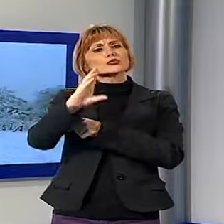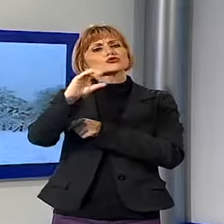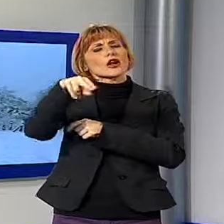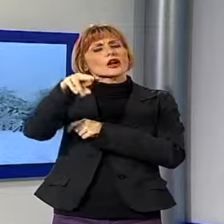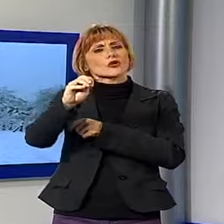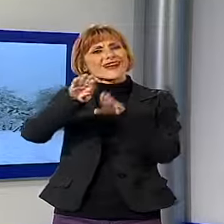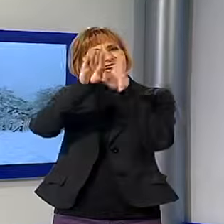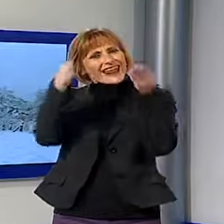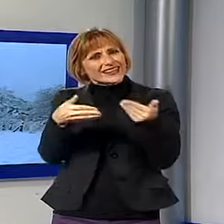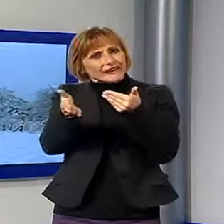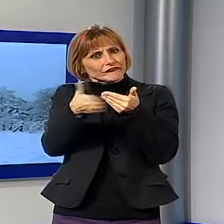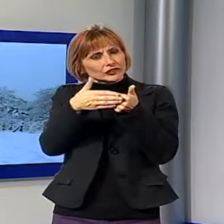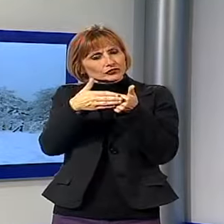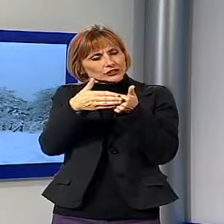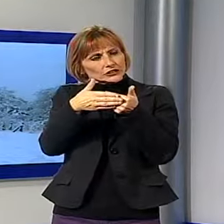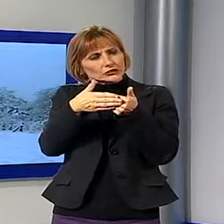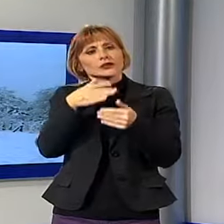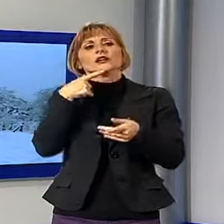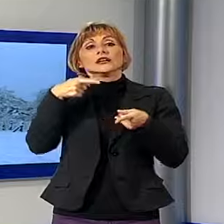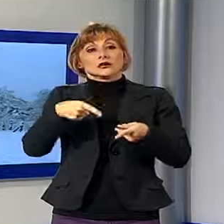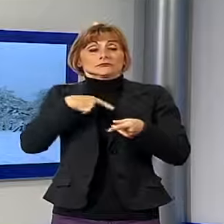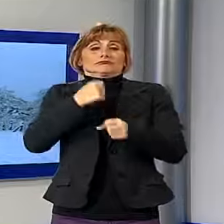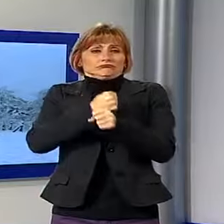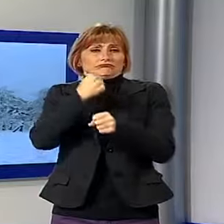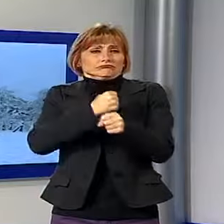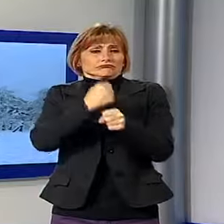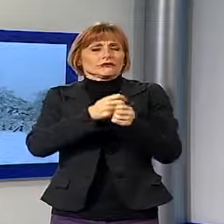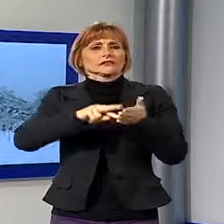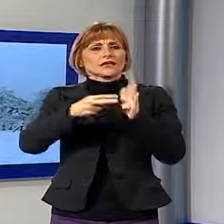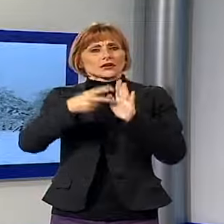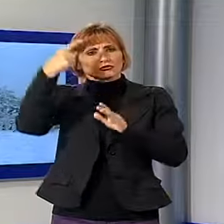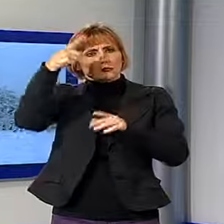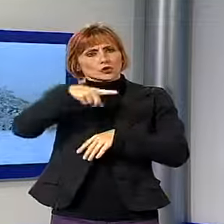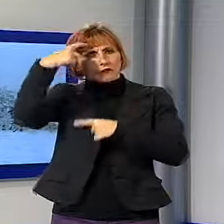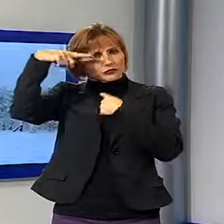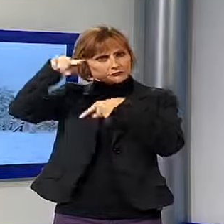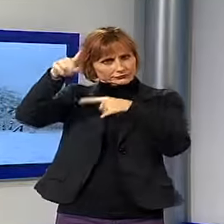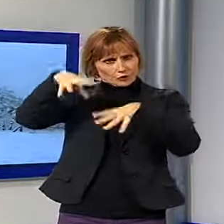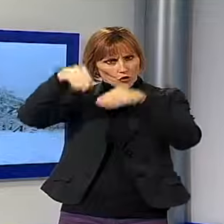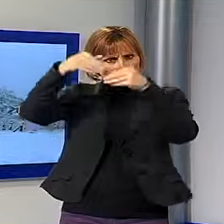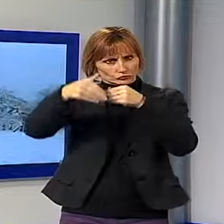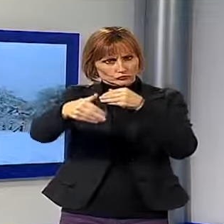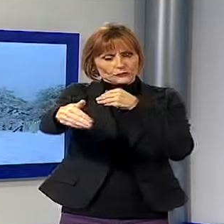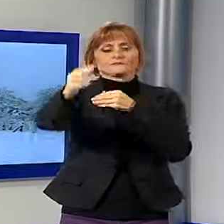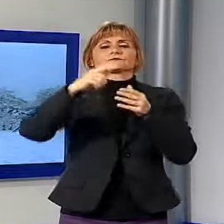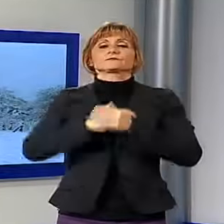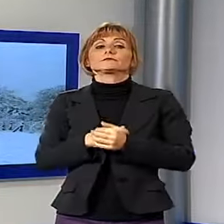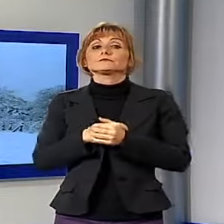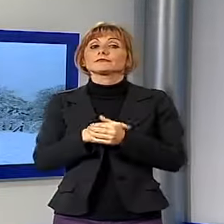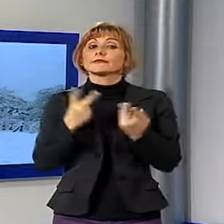di Minucciano, sono in corso però i lavori da parte dei tecnici della provincia, fra l'altro un po' di nevischio si è visto anche